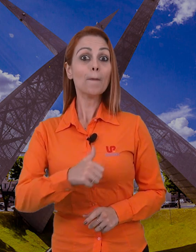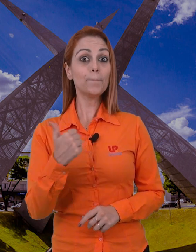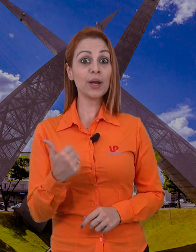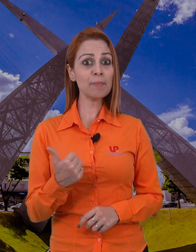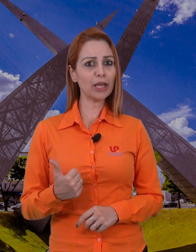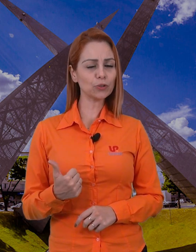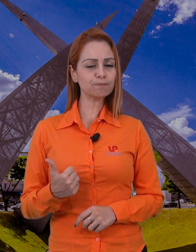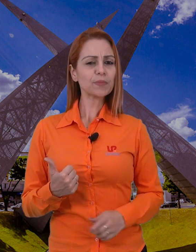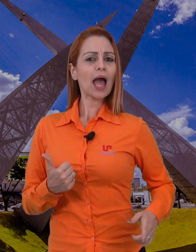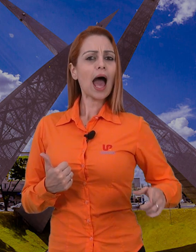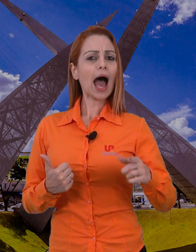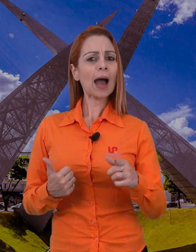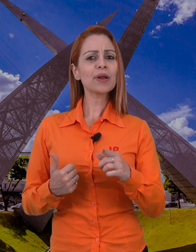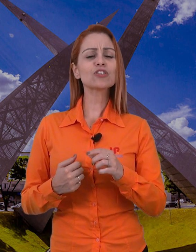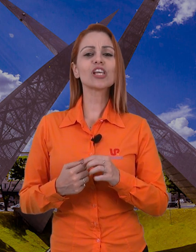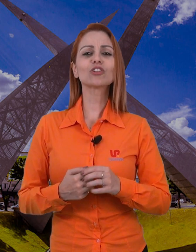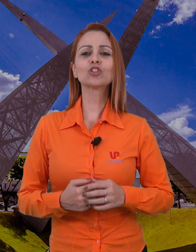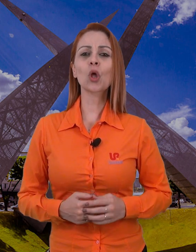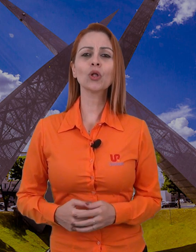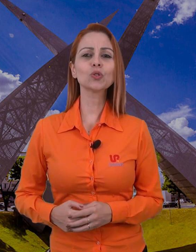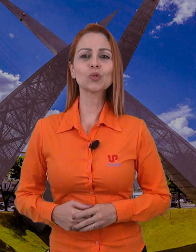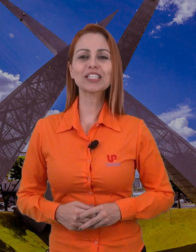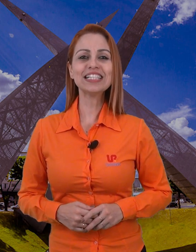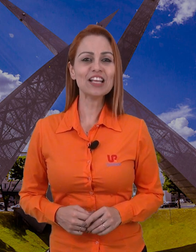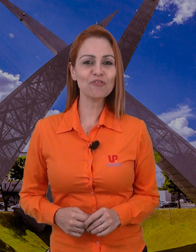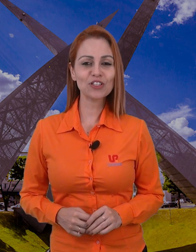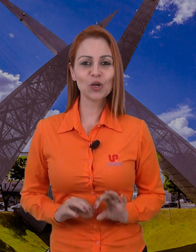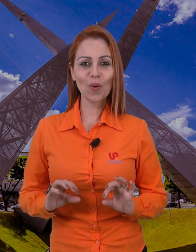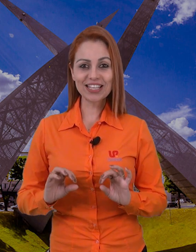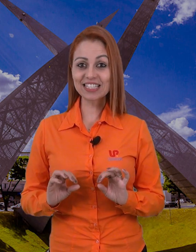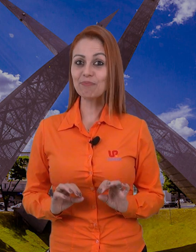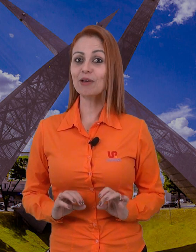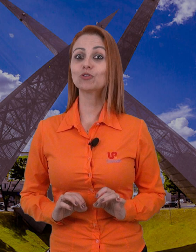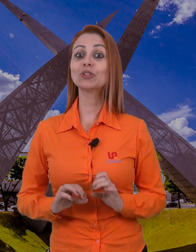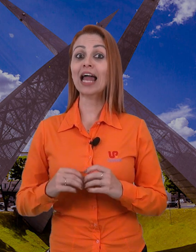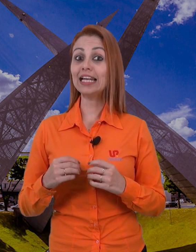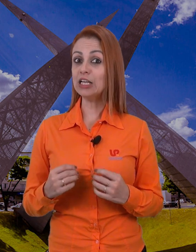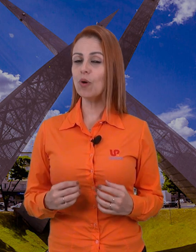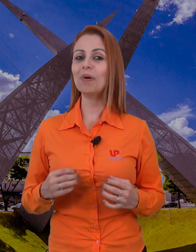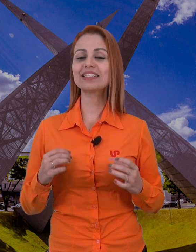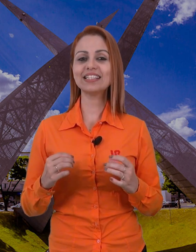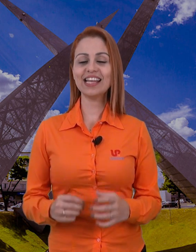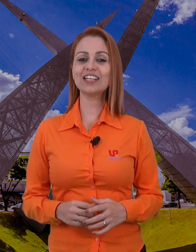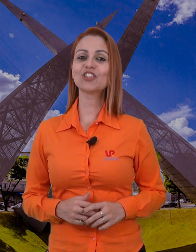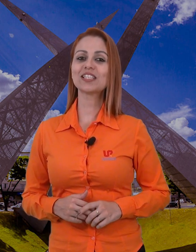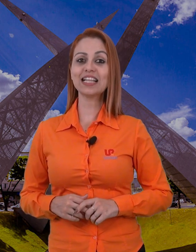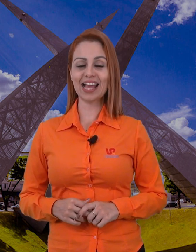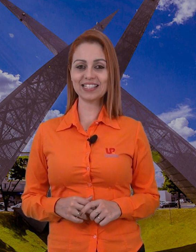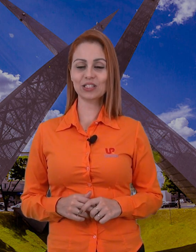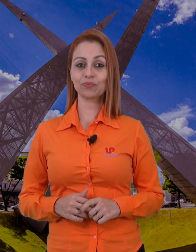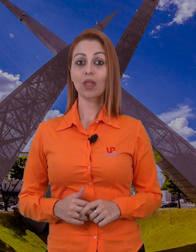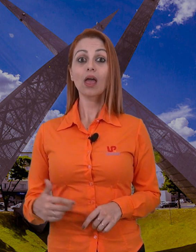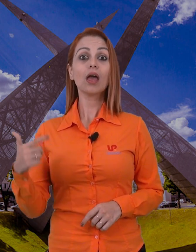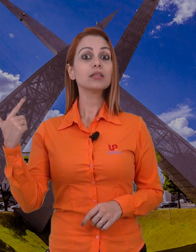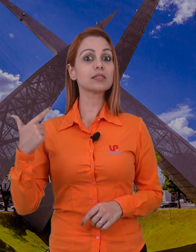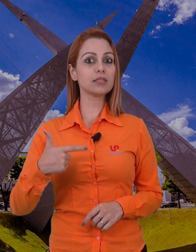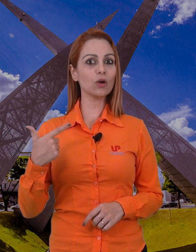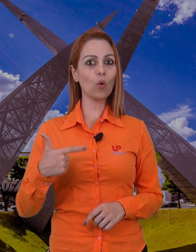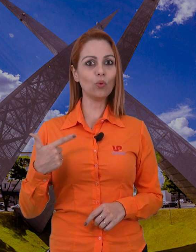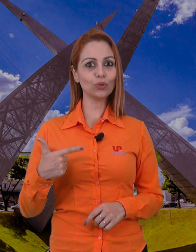Primeiro, abranger todos os níveis de conhecimento da língua brasileira de sinais. Segundo,